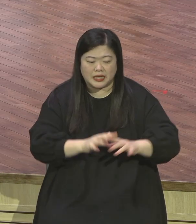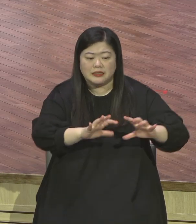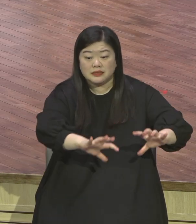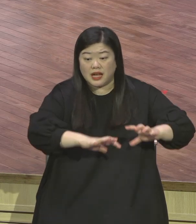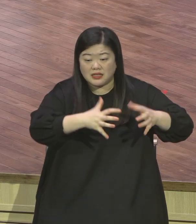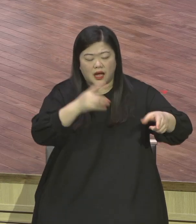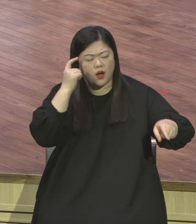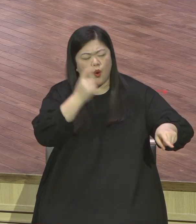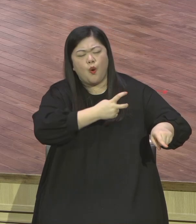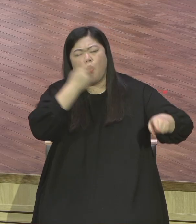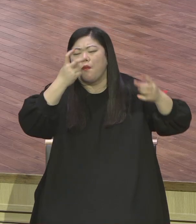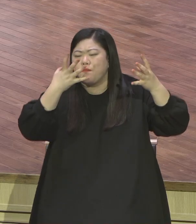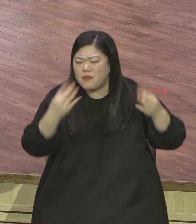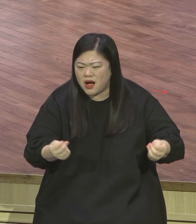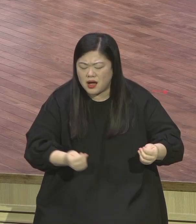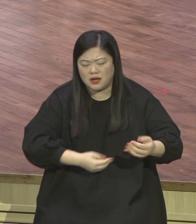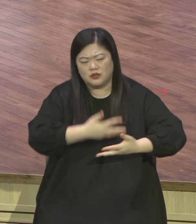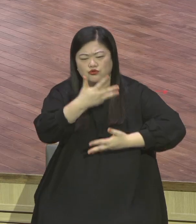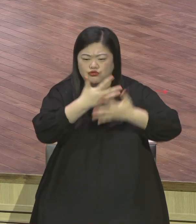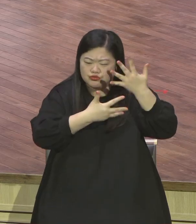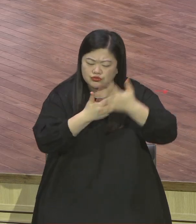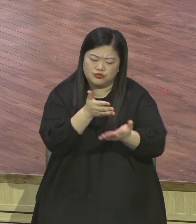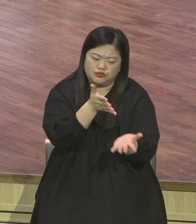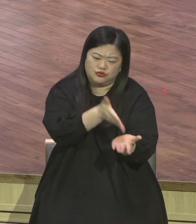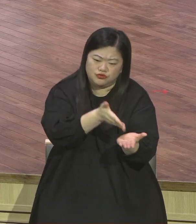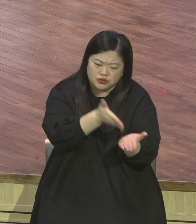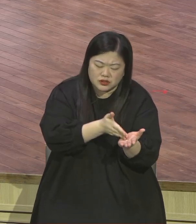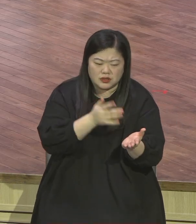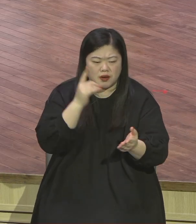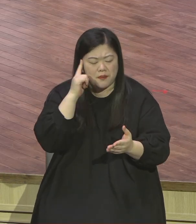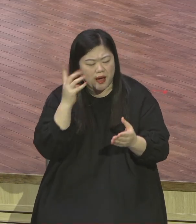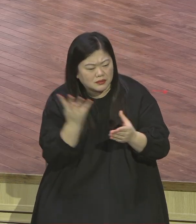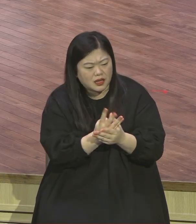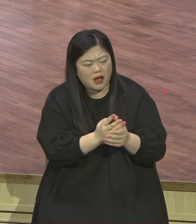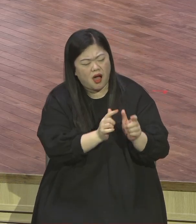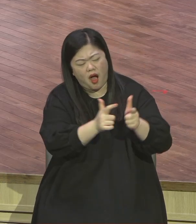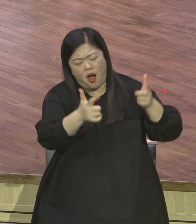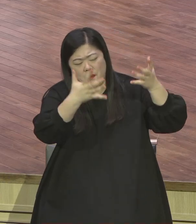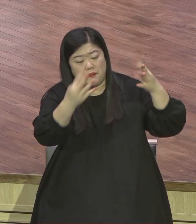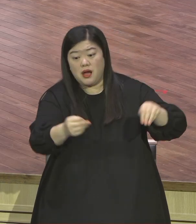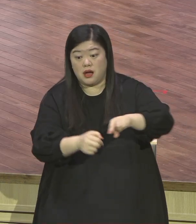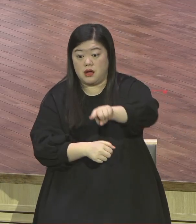뉴스야 영화다 신문이야 많이 보고 세상 지식이 많은데 진작